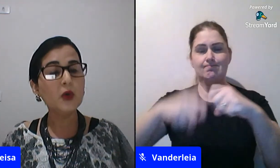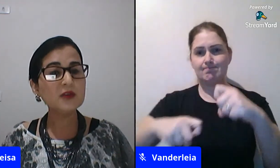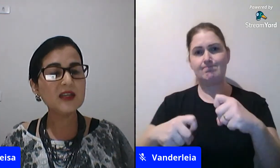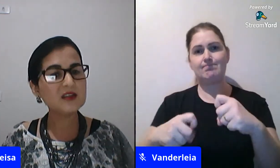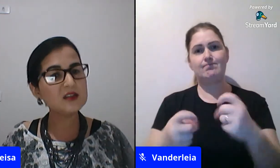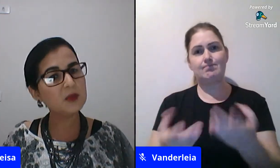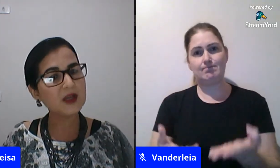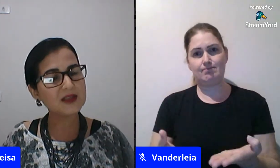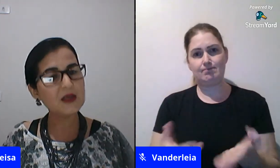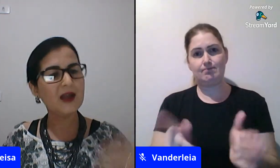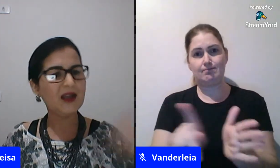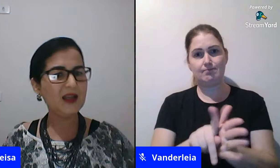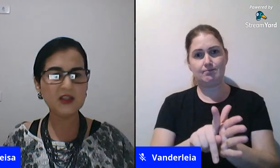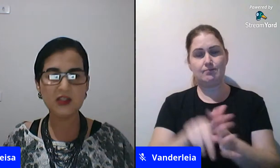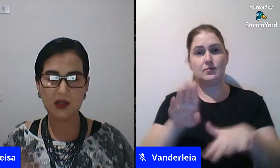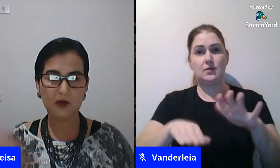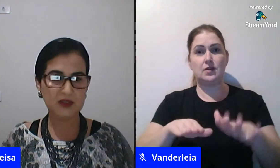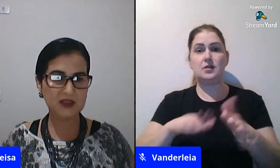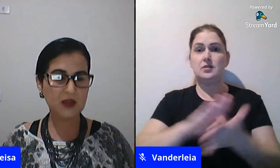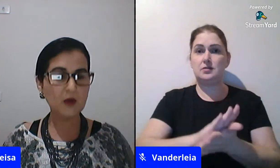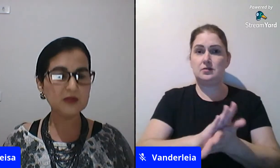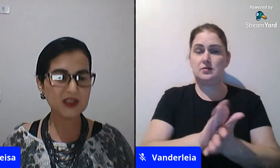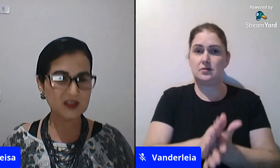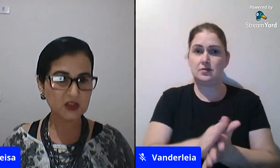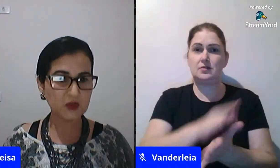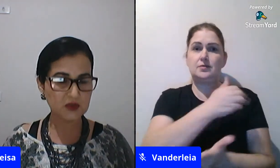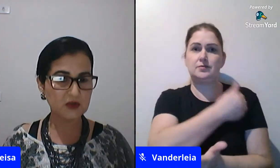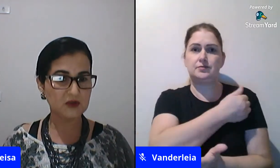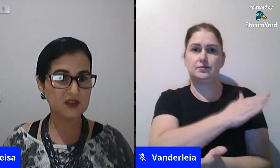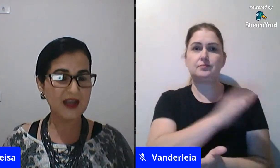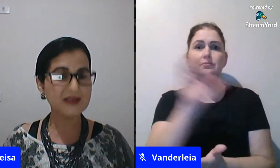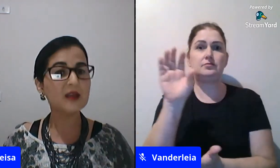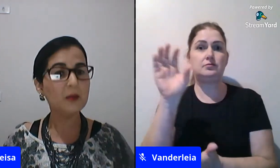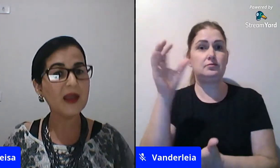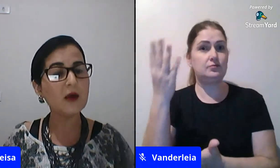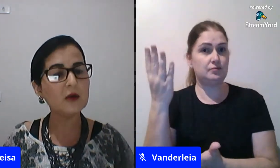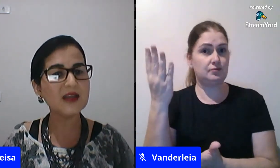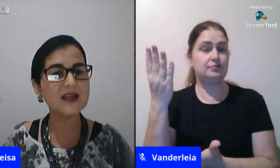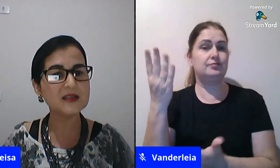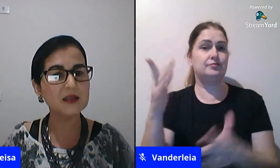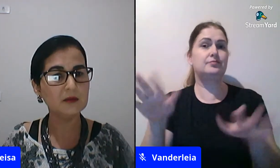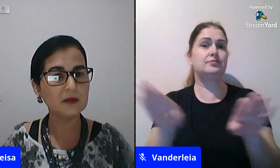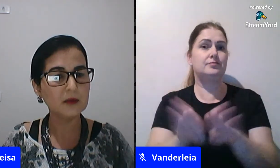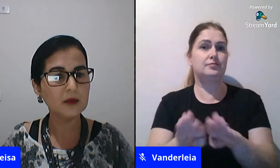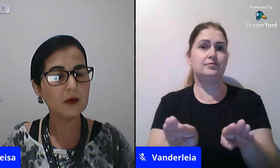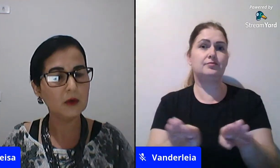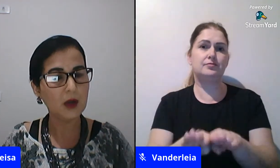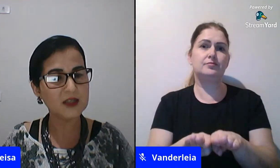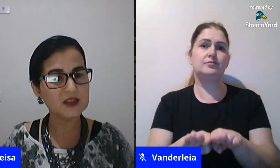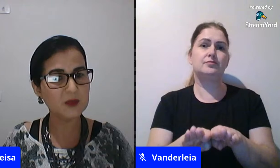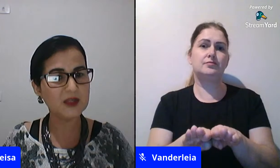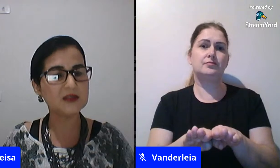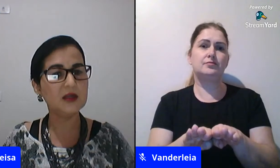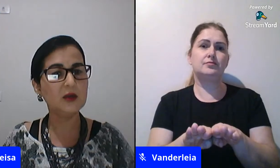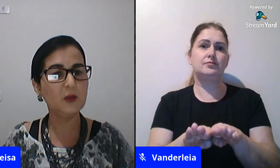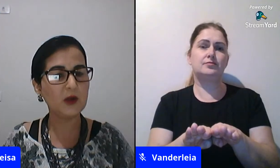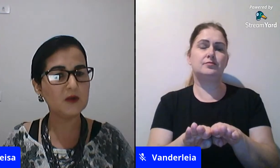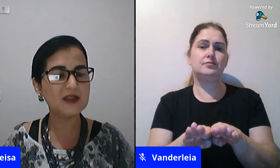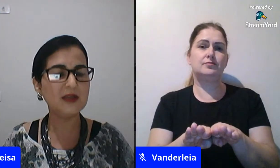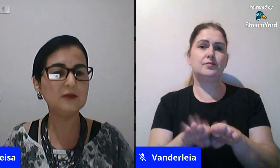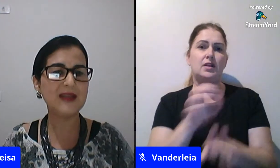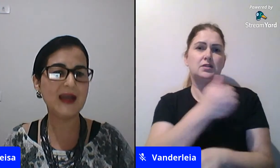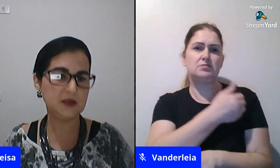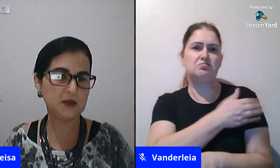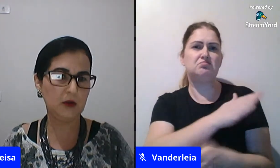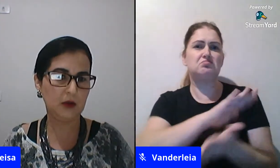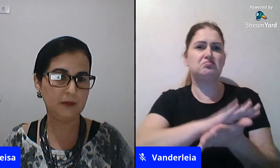que muito dessa discriminação, além de acontecer em outras instituições sociais, também acontece a discriminação, o